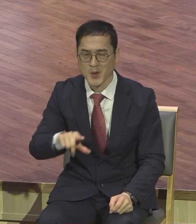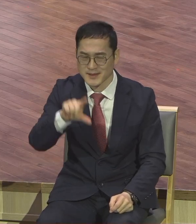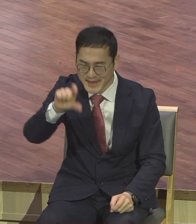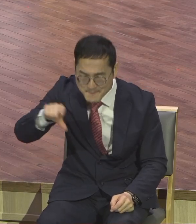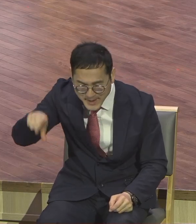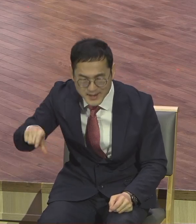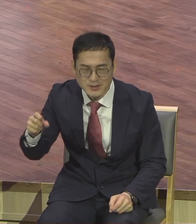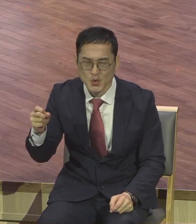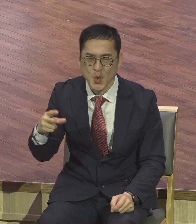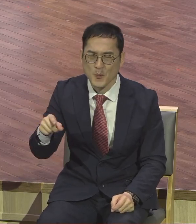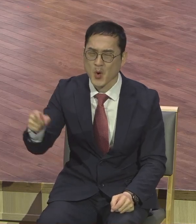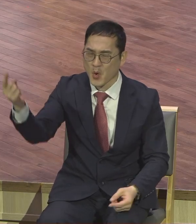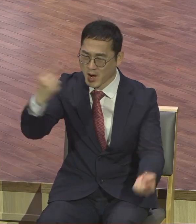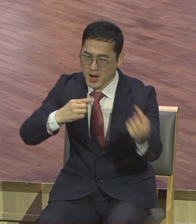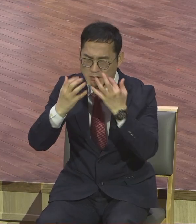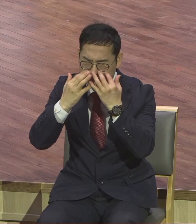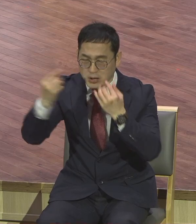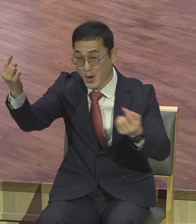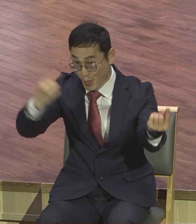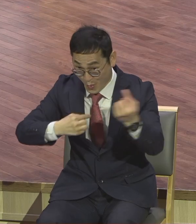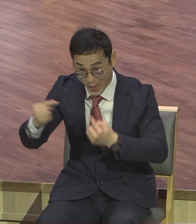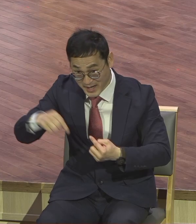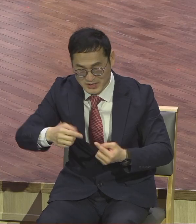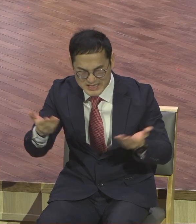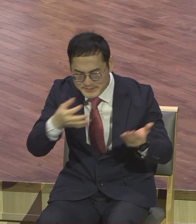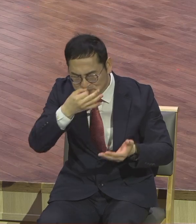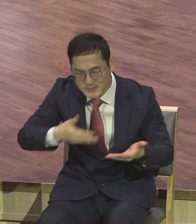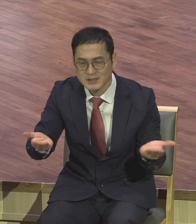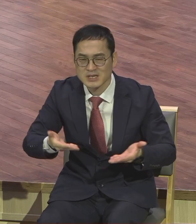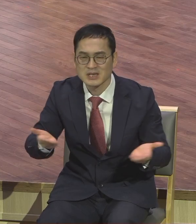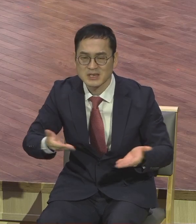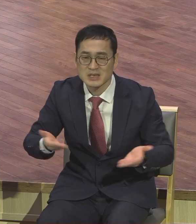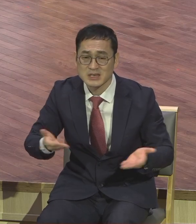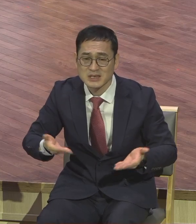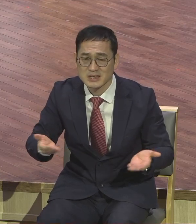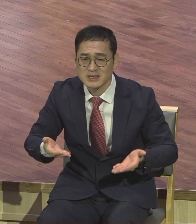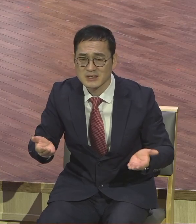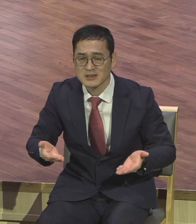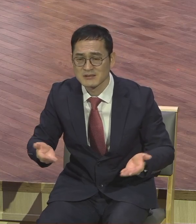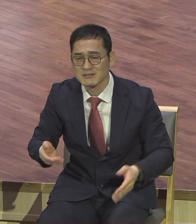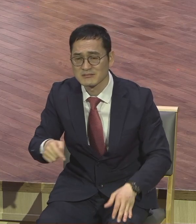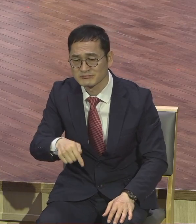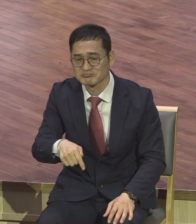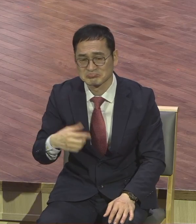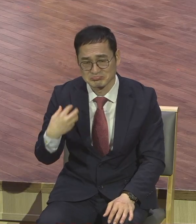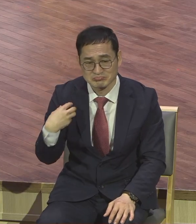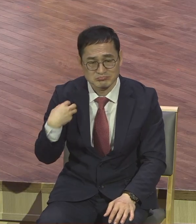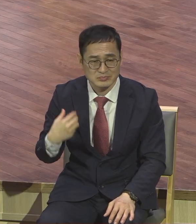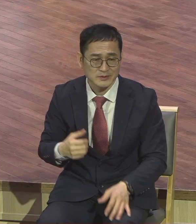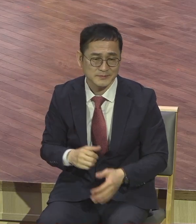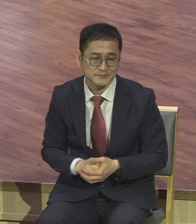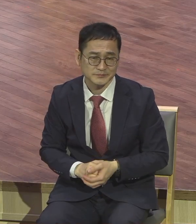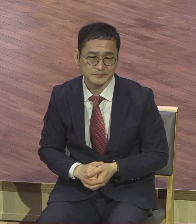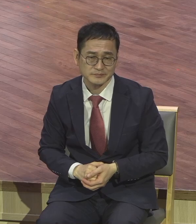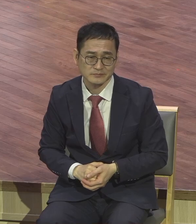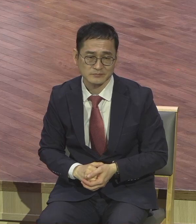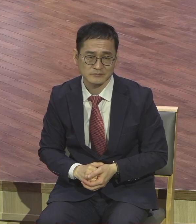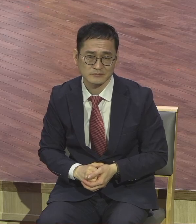와가지고 전부 어려운 일들, 힘든 일들, 더러운 거, 추한 거 다 그들이 다 하고 있어요. 다민족 시대가